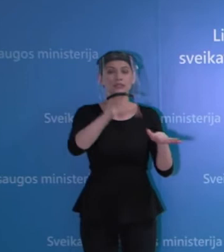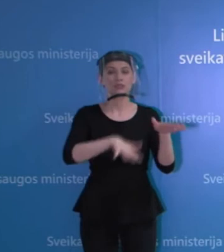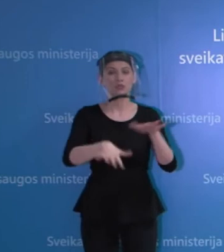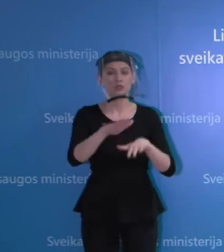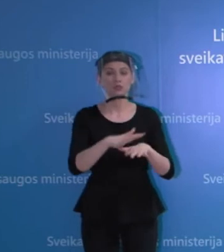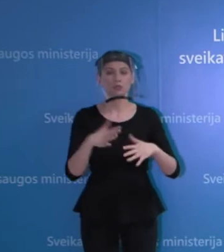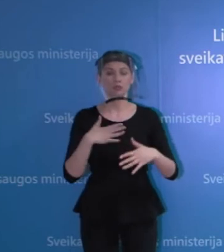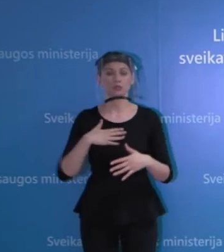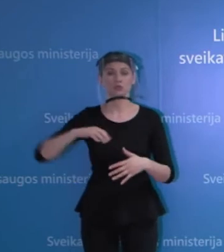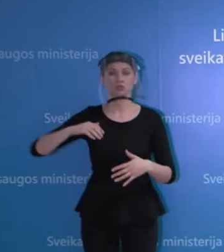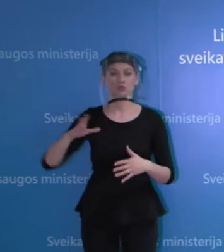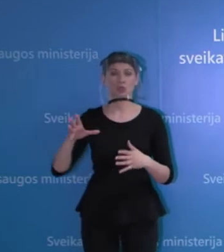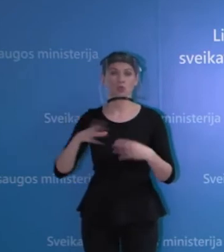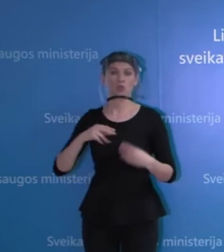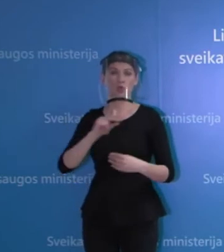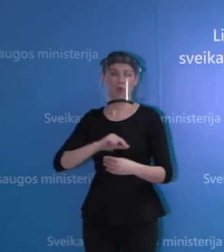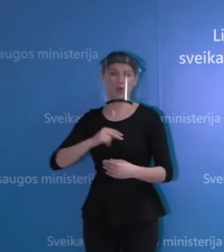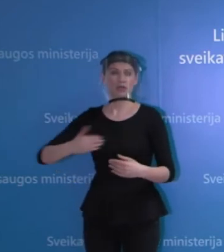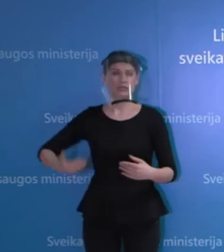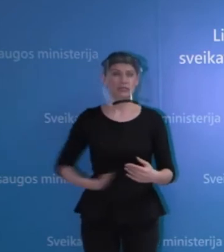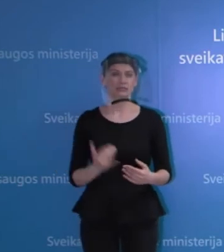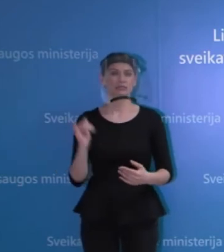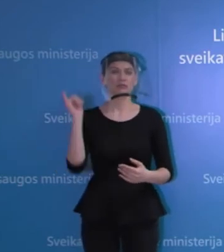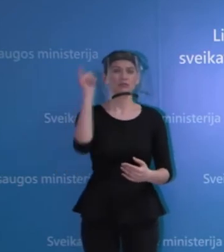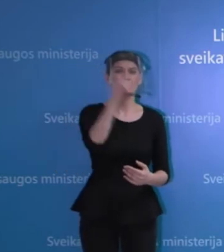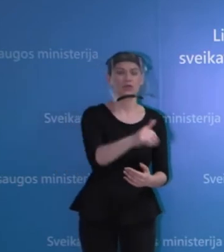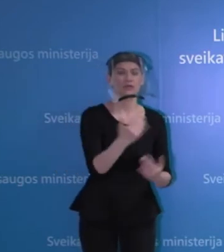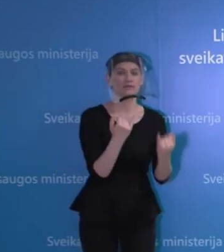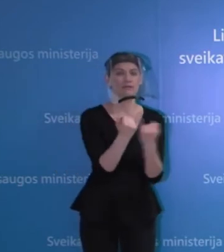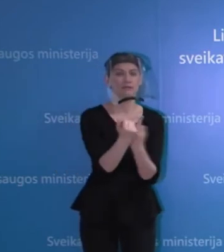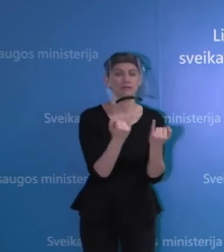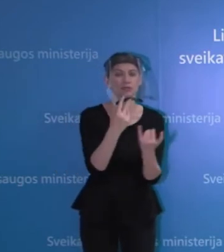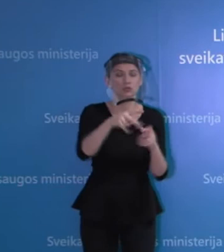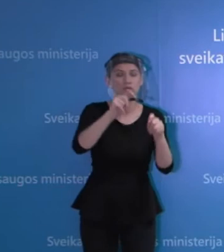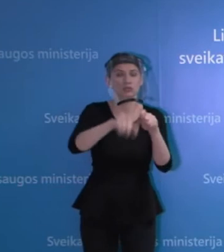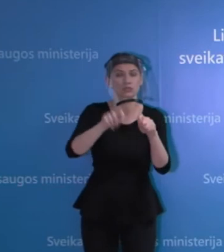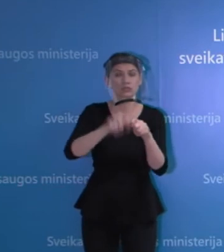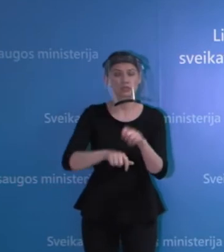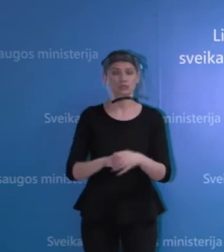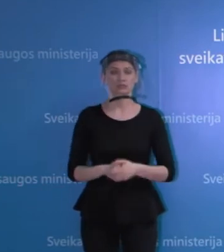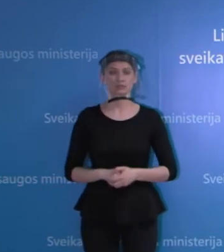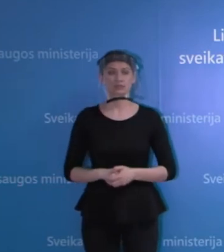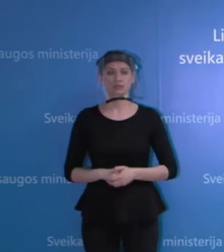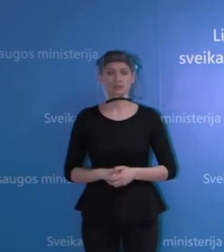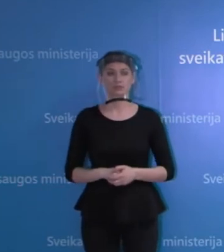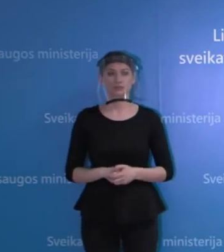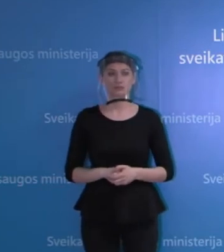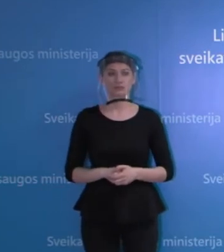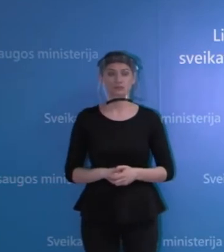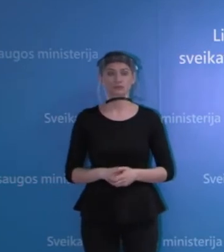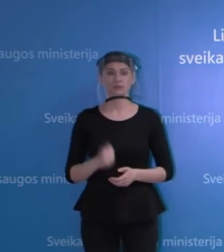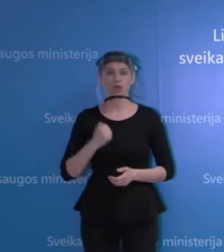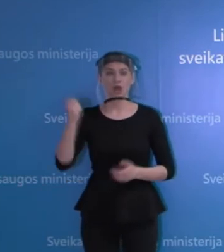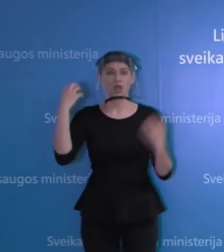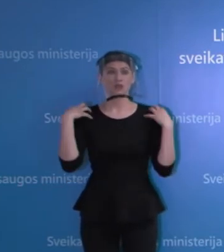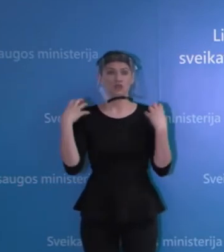kolegos gyvai nuolat palaikė ryšį ir buvo vietoje ir vertino situaciją. Tai, na, iš tiesų, ačiū